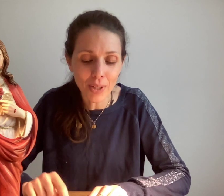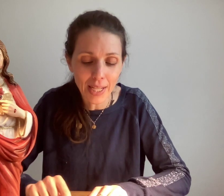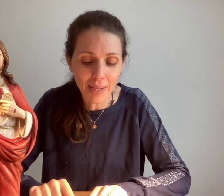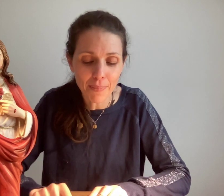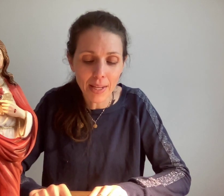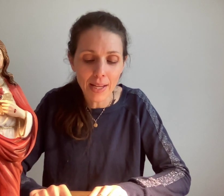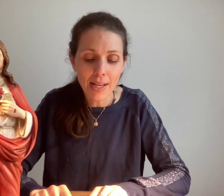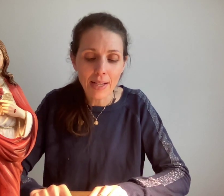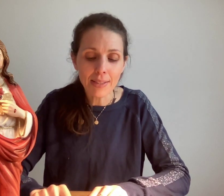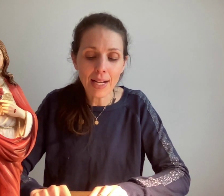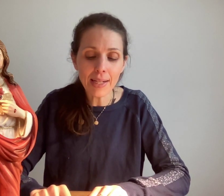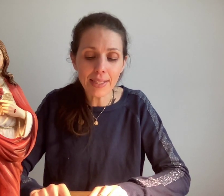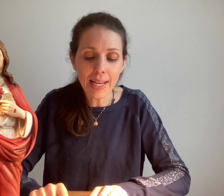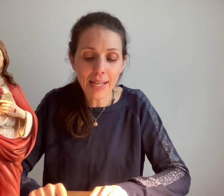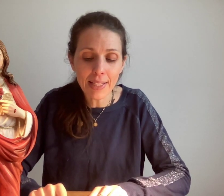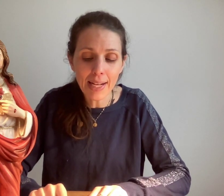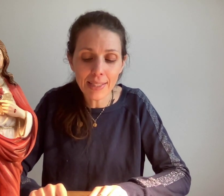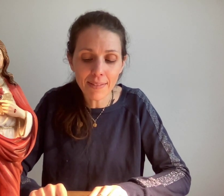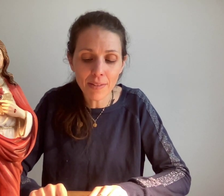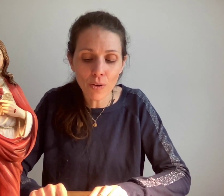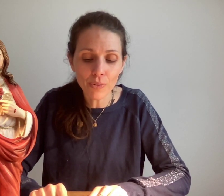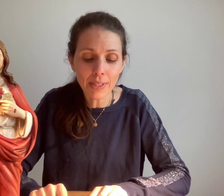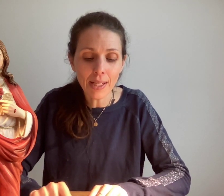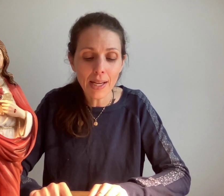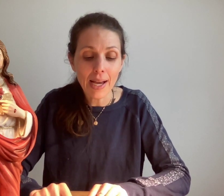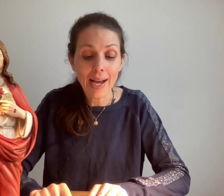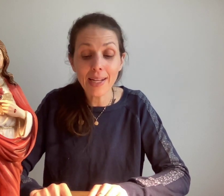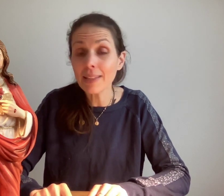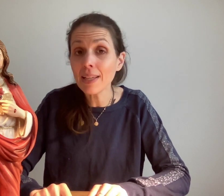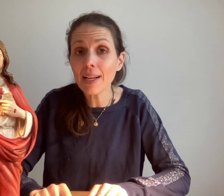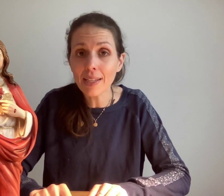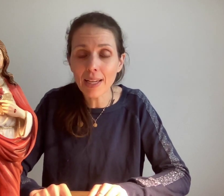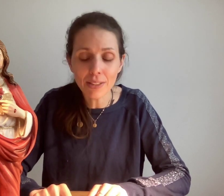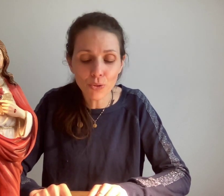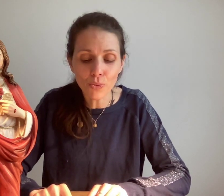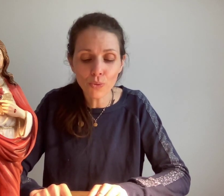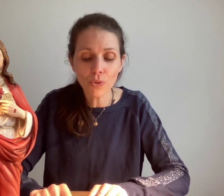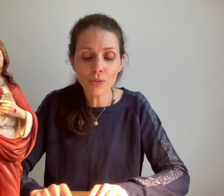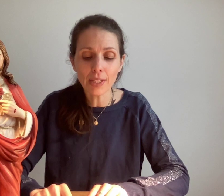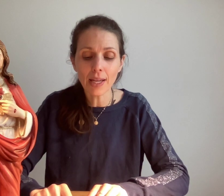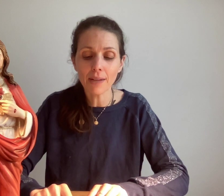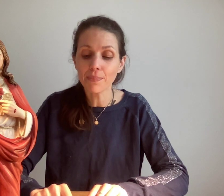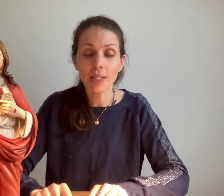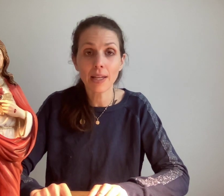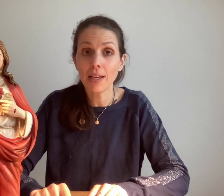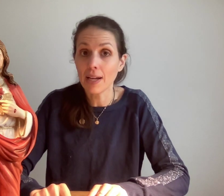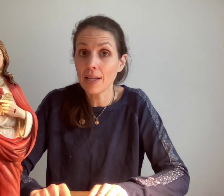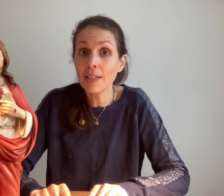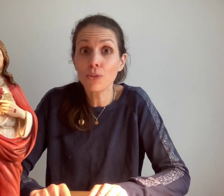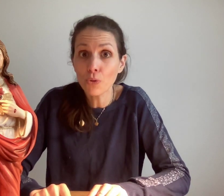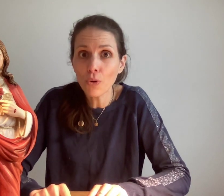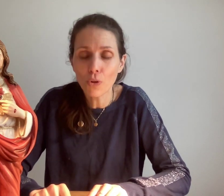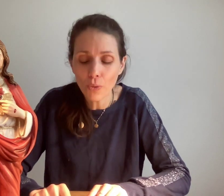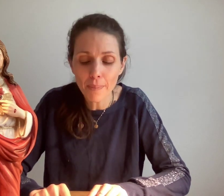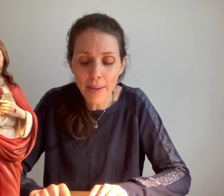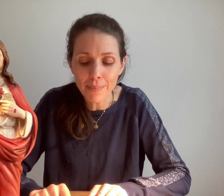créé. Celle qui a gagné la divine volonté a gagné la création tout entière et a gagné Dieu lui-même.